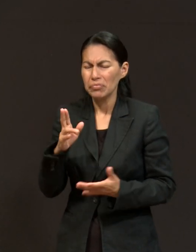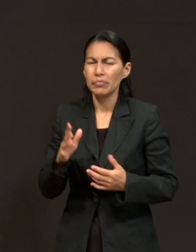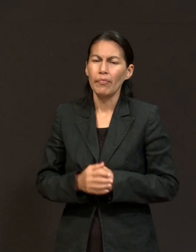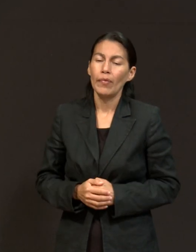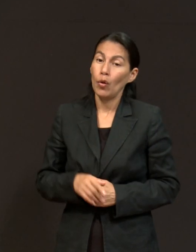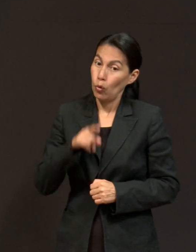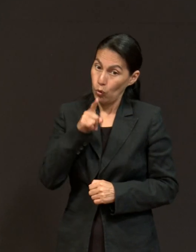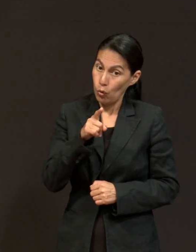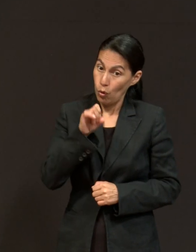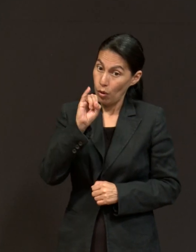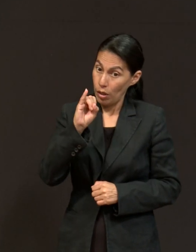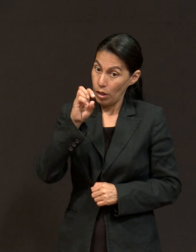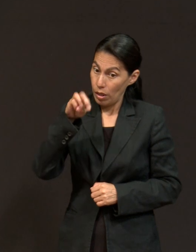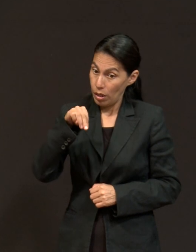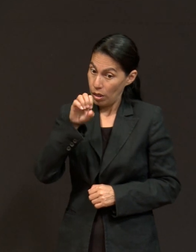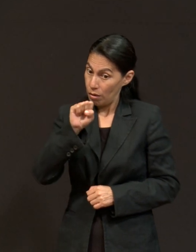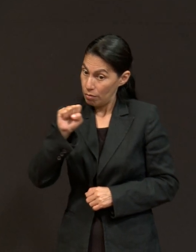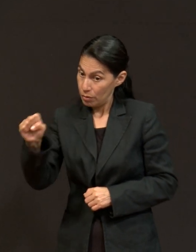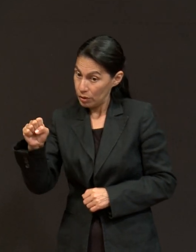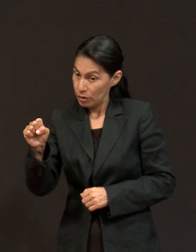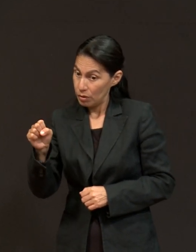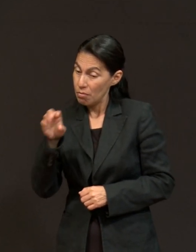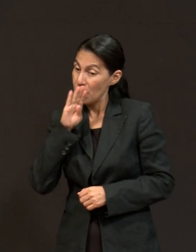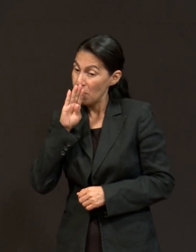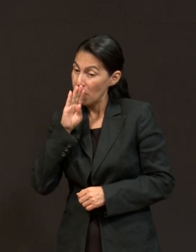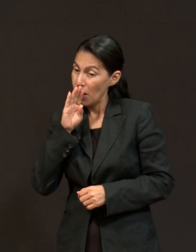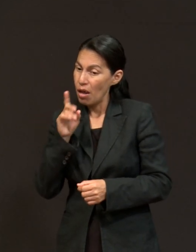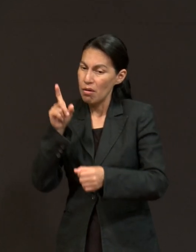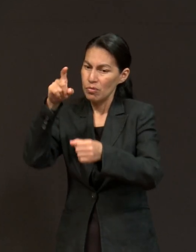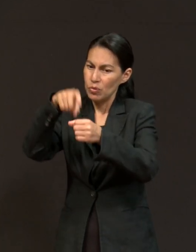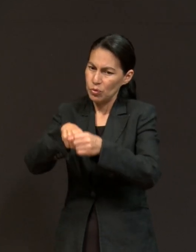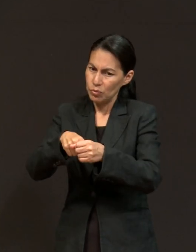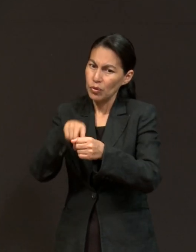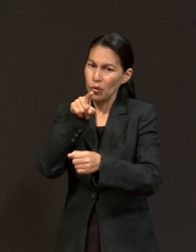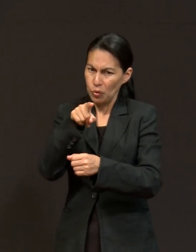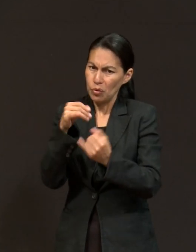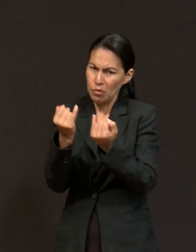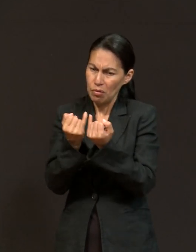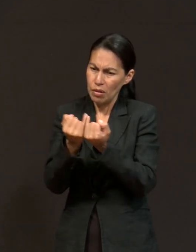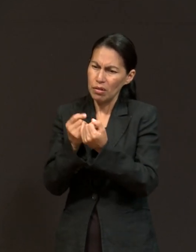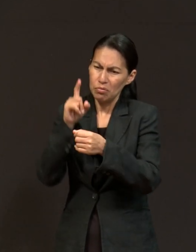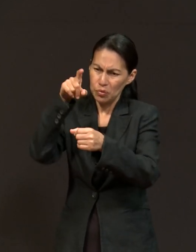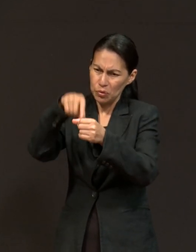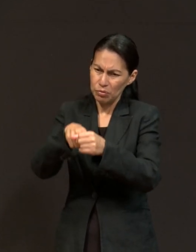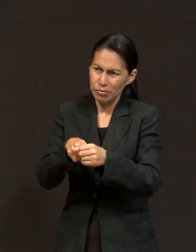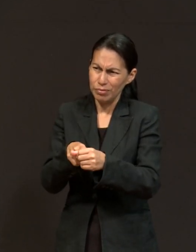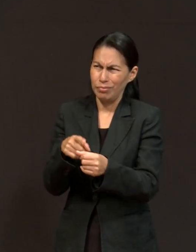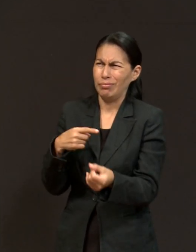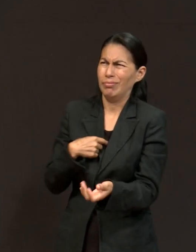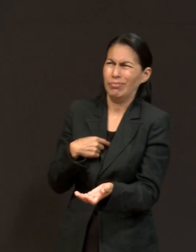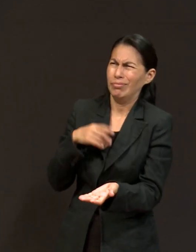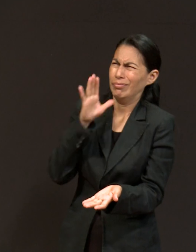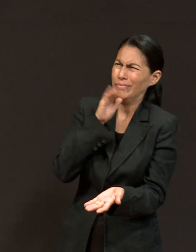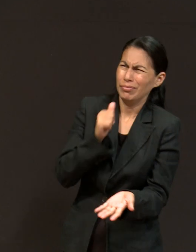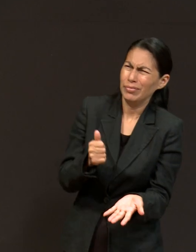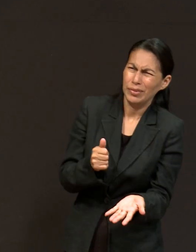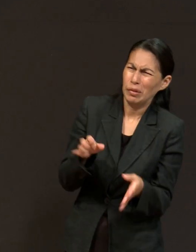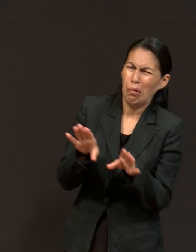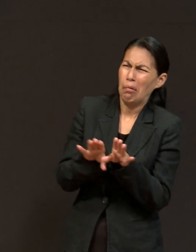vas a ir y te vas a afiliar. Y vas a afiliar a tu mamá. Y yo decía, pero ¿cómo? O sea, no puede ser eso posible. Y